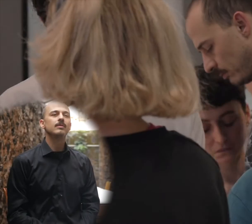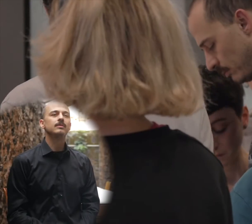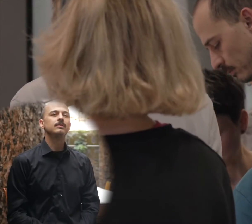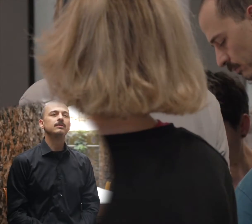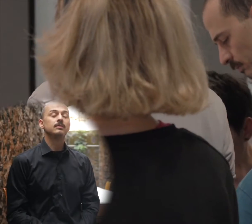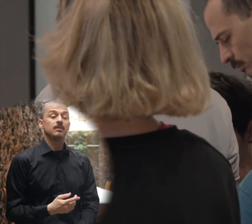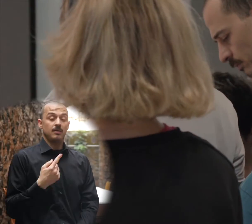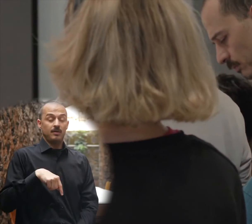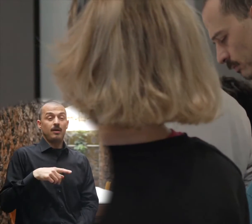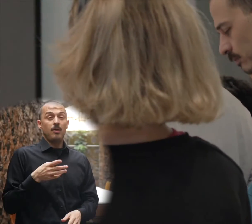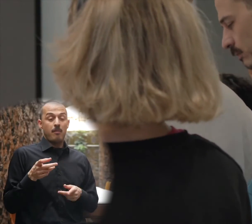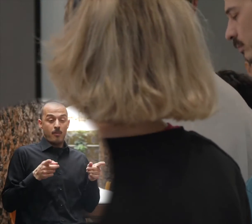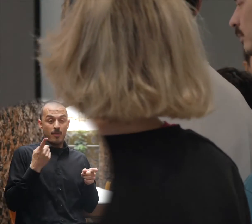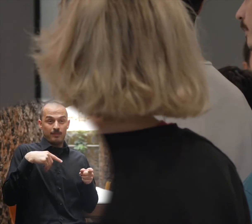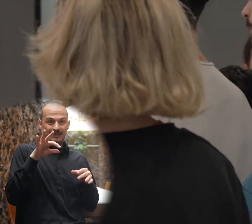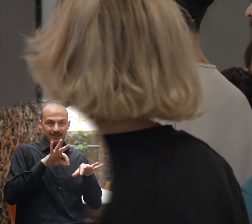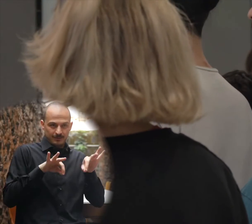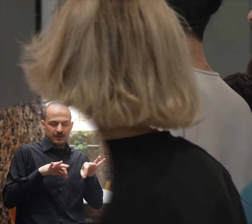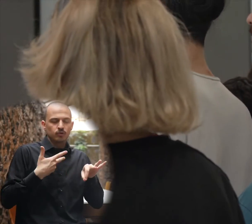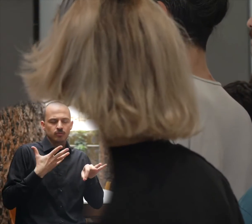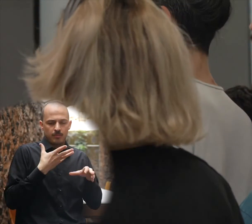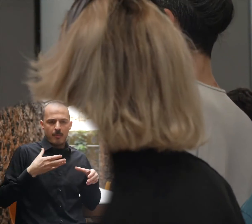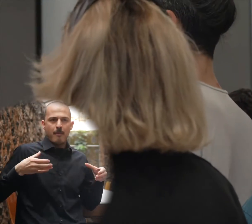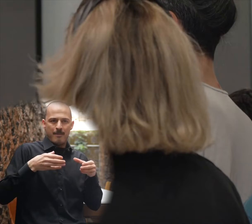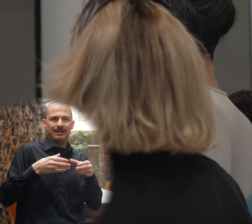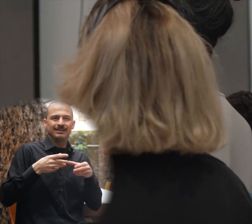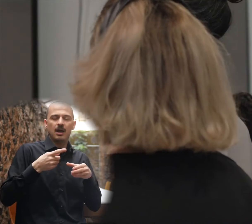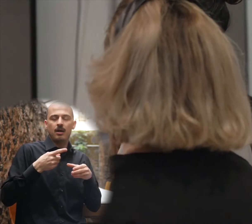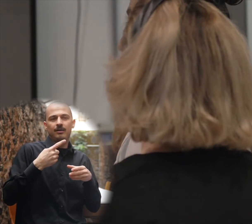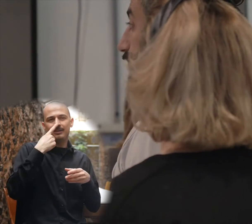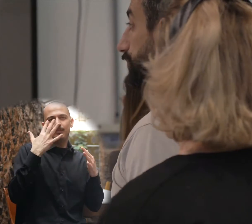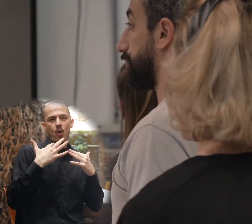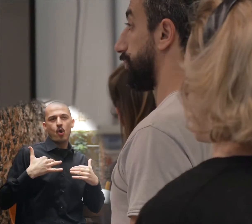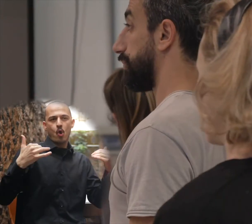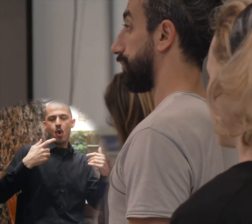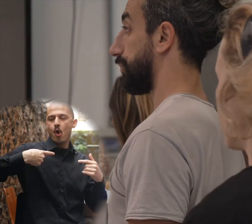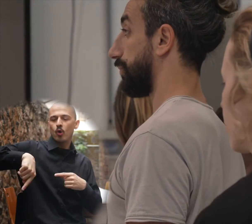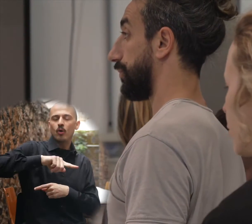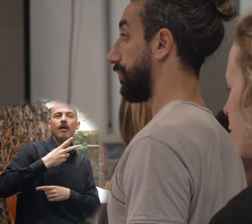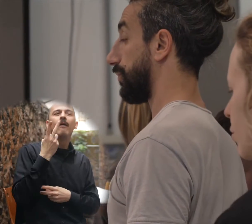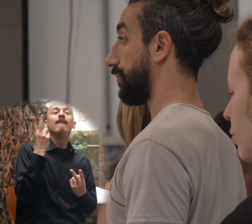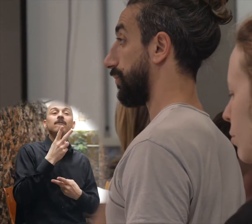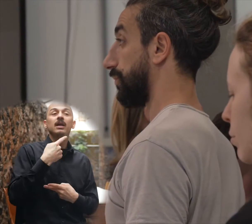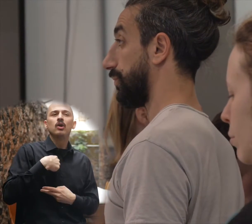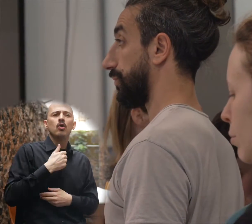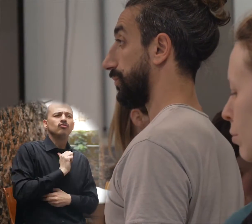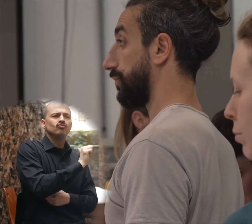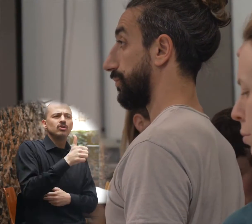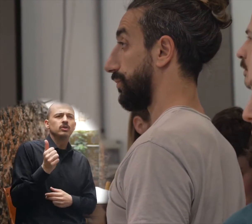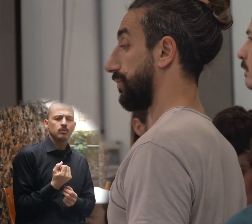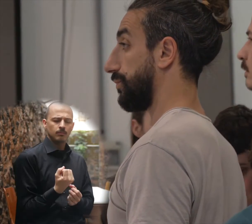In questa scena corale, in questa situazione di massa, le individualità